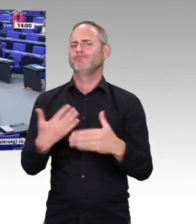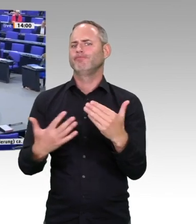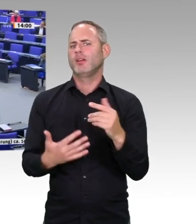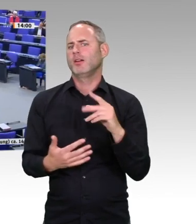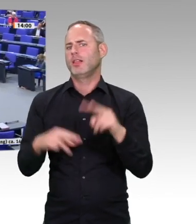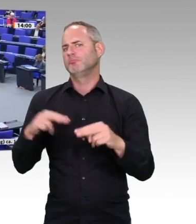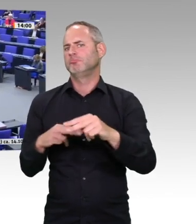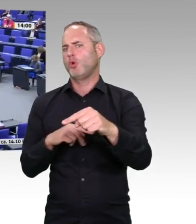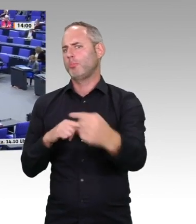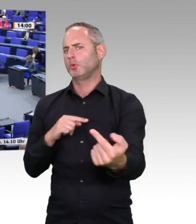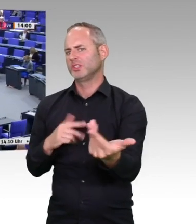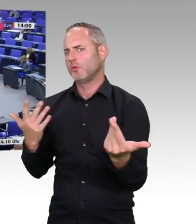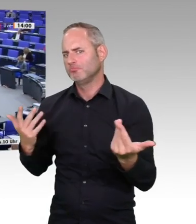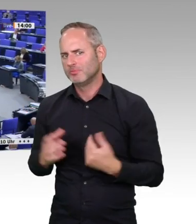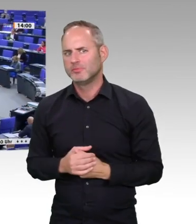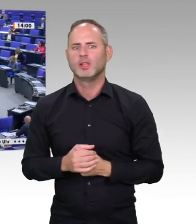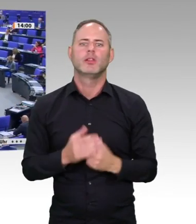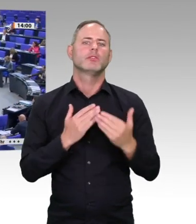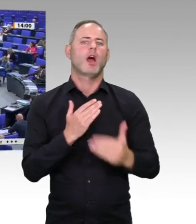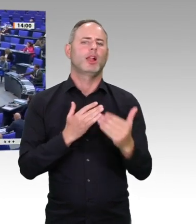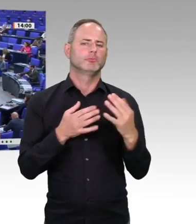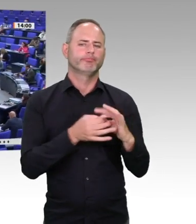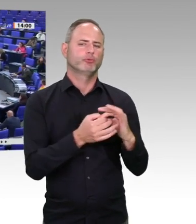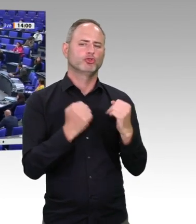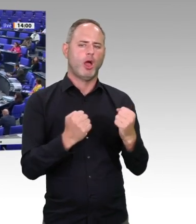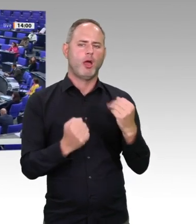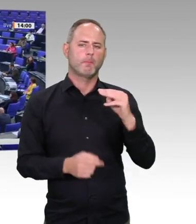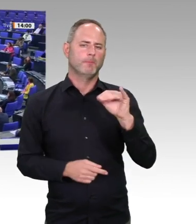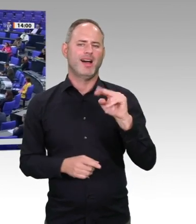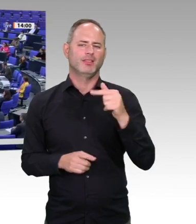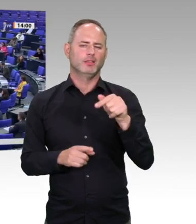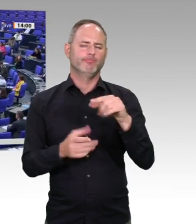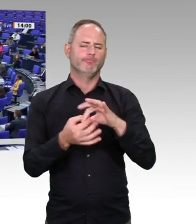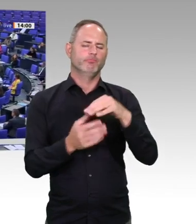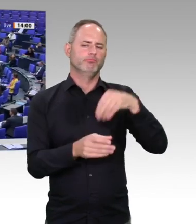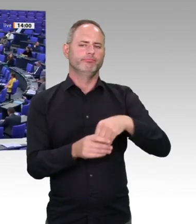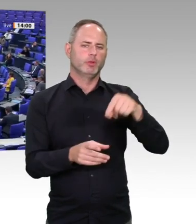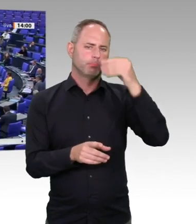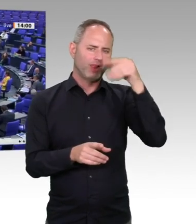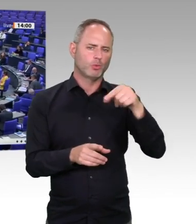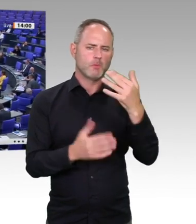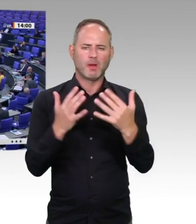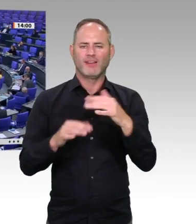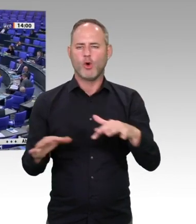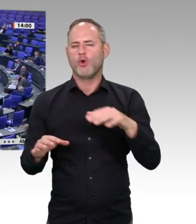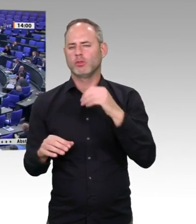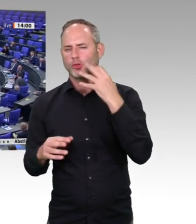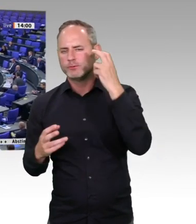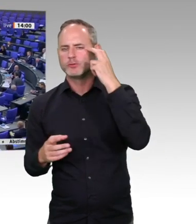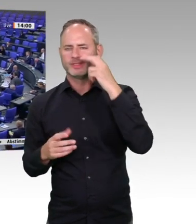Sehr geehrter Herr Präsident! Liebe Kolleginnen und Kollegen! Meine sehr geehrten Damen und Herren! Ich möchte, bevor ich